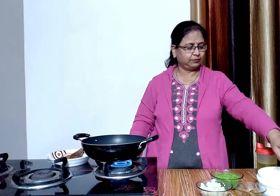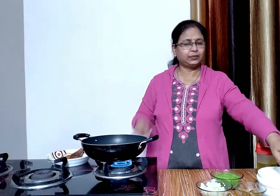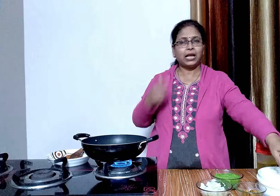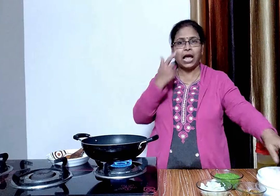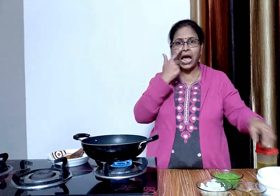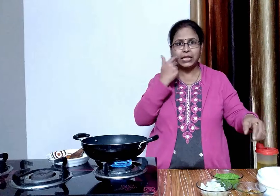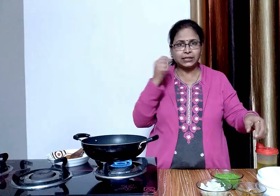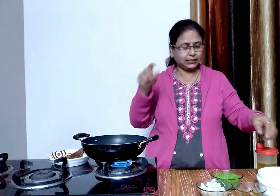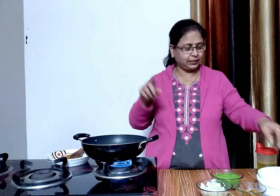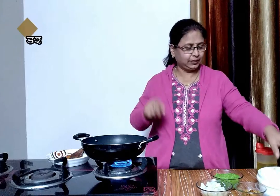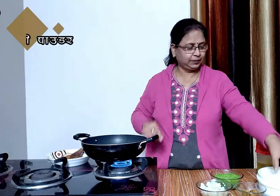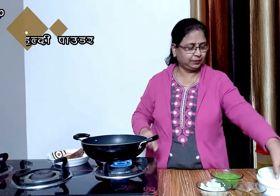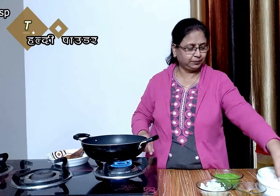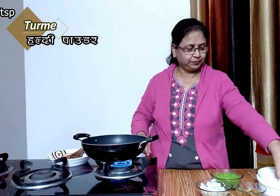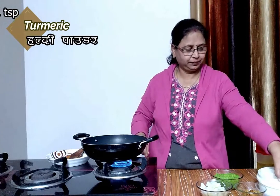एक चमच हल्दी पावडर